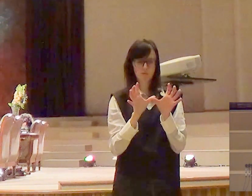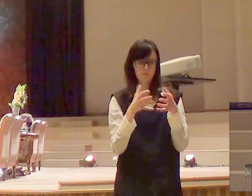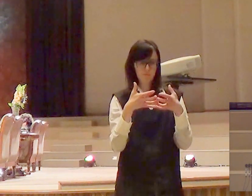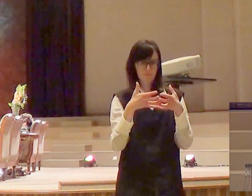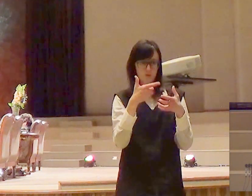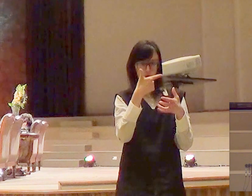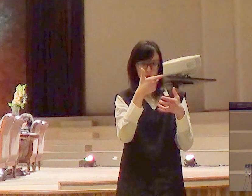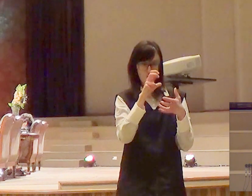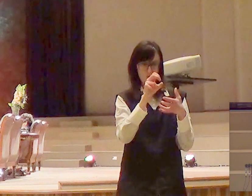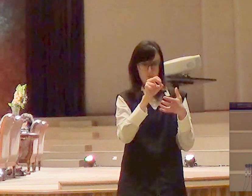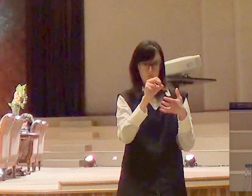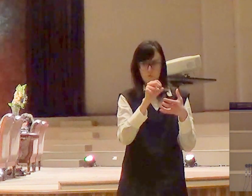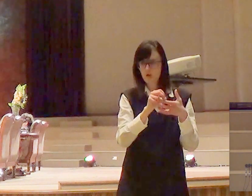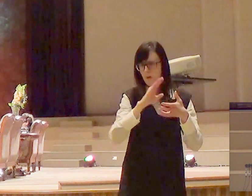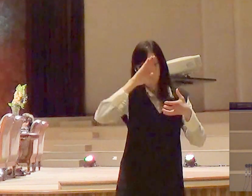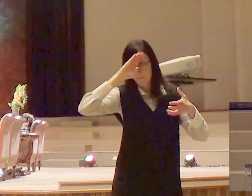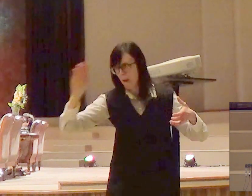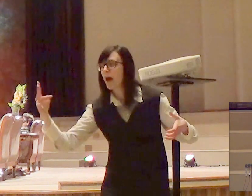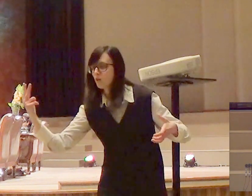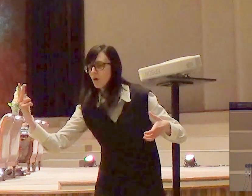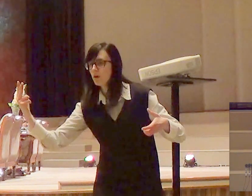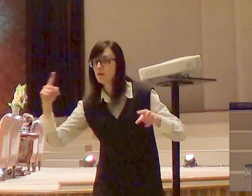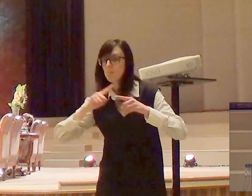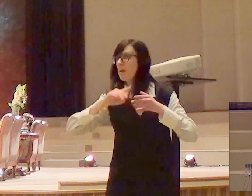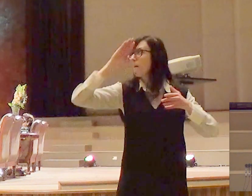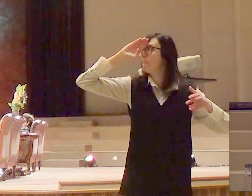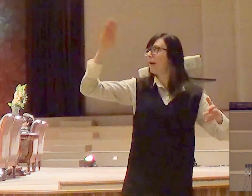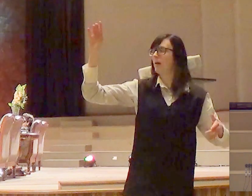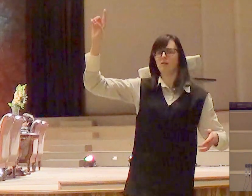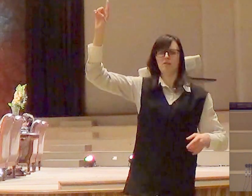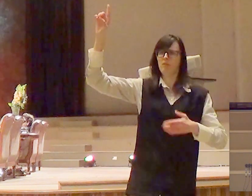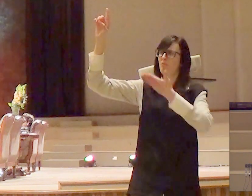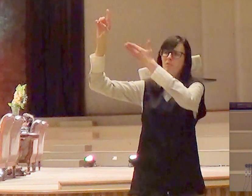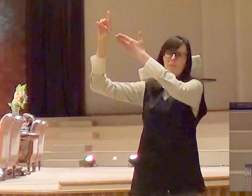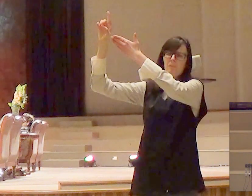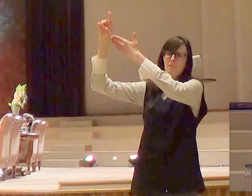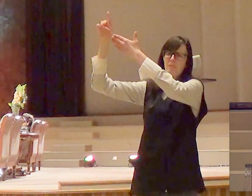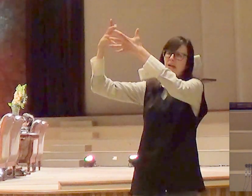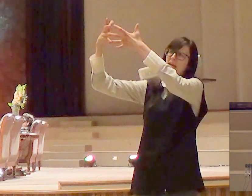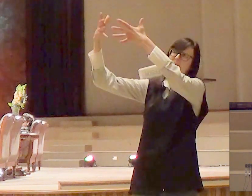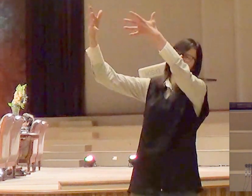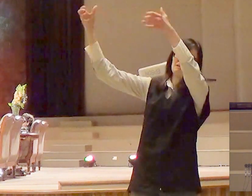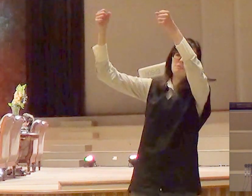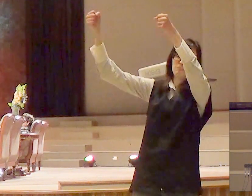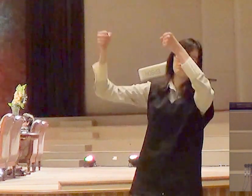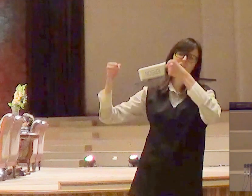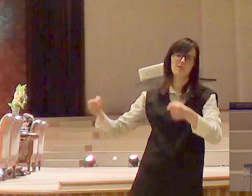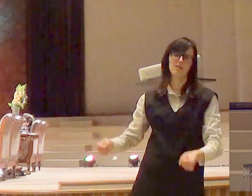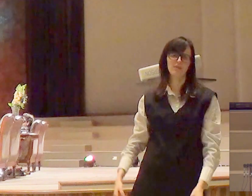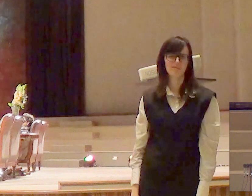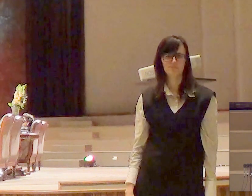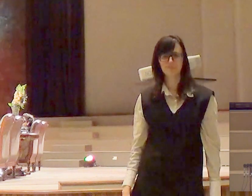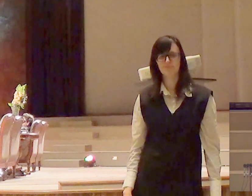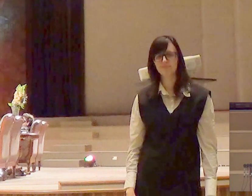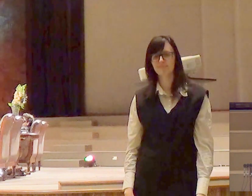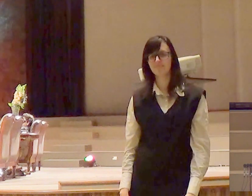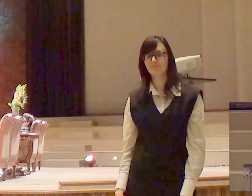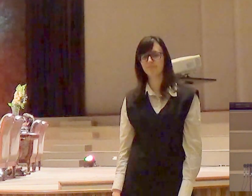menor que o Deus que escolheu, chamou e tem planos para o seu povo. Deus disse